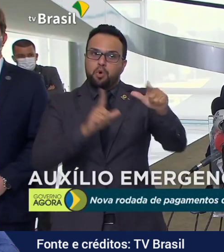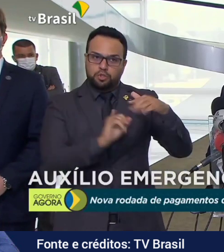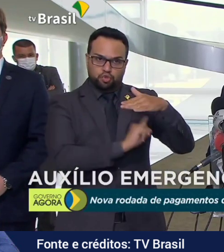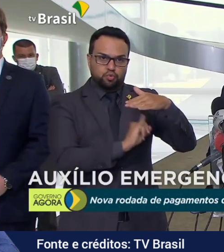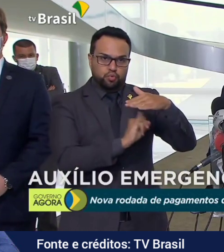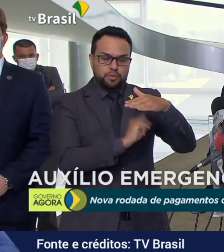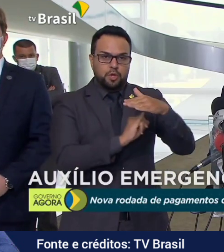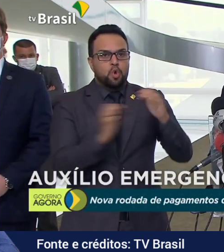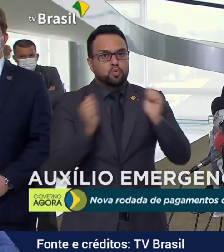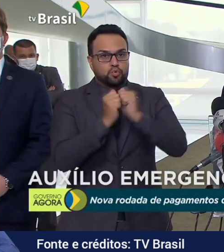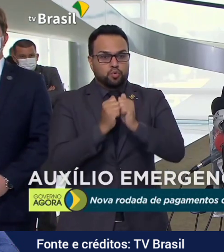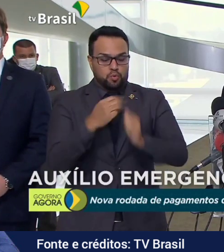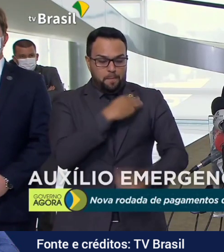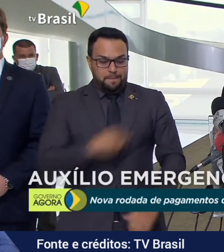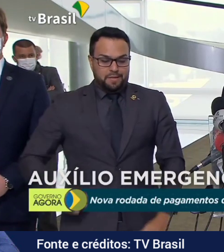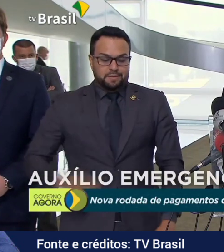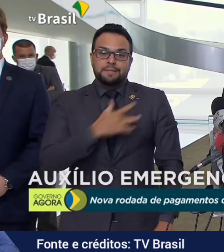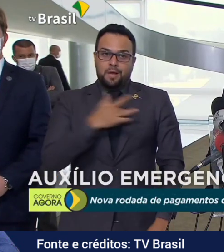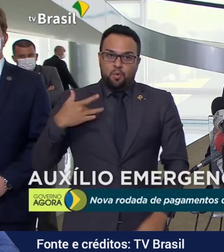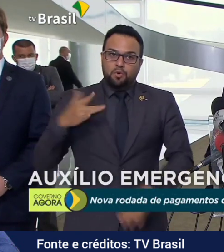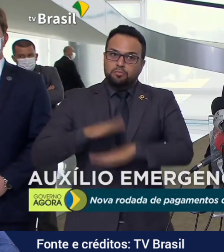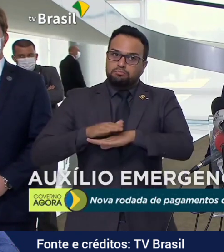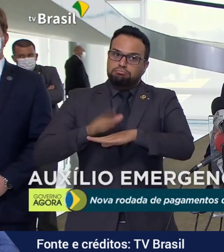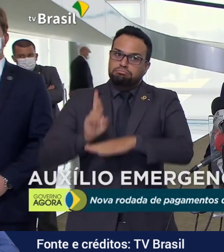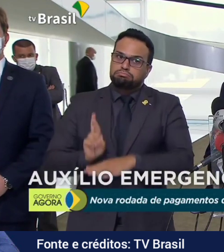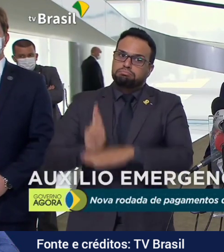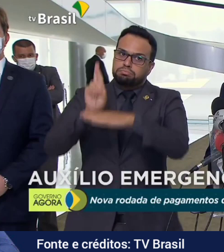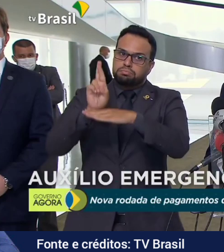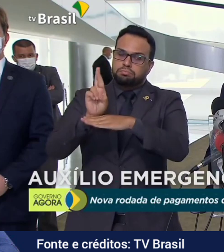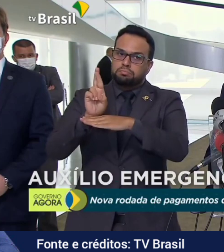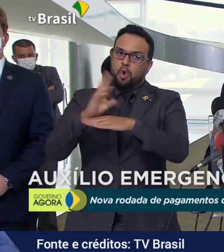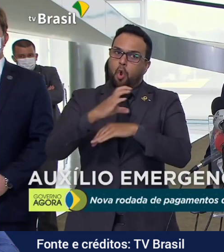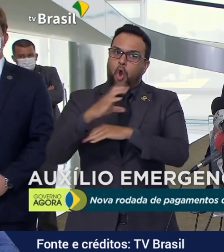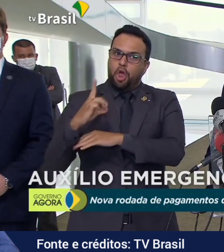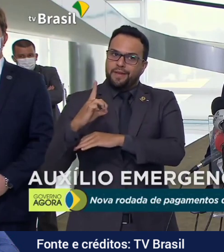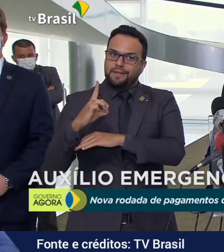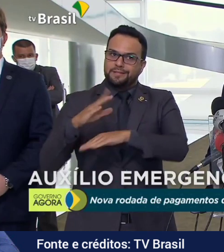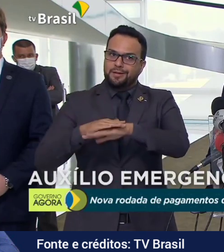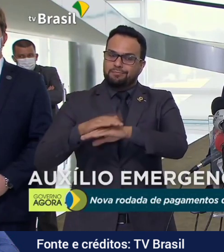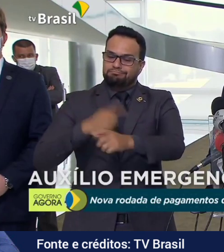juntamente com o Ministro da Saúde, que é a pessoa que está nessa coordenação.